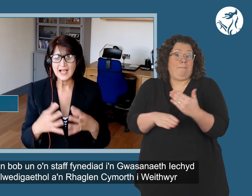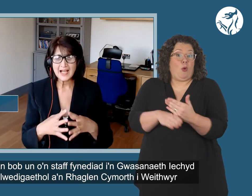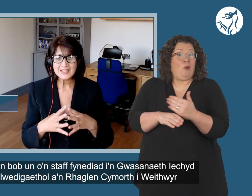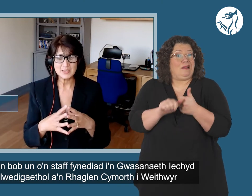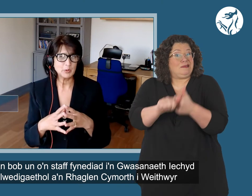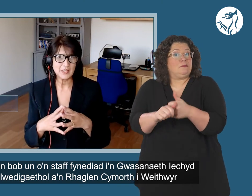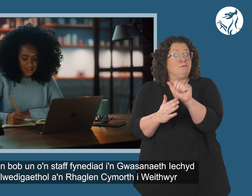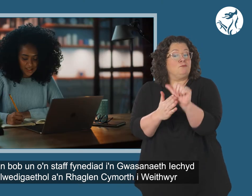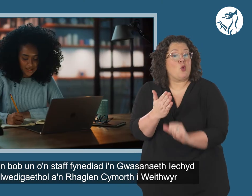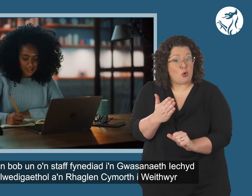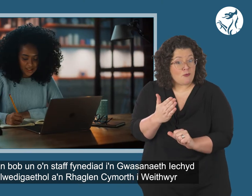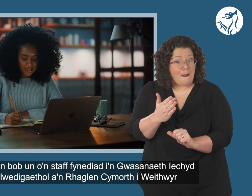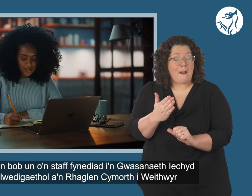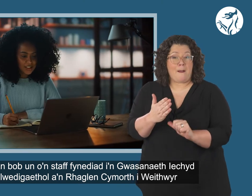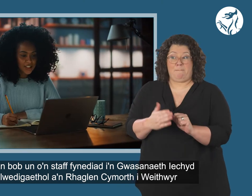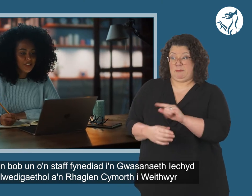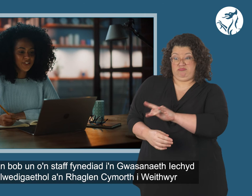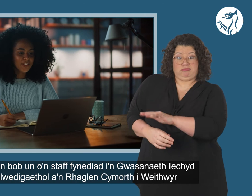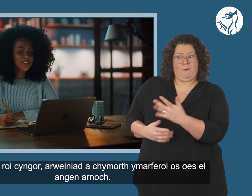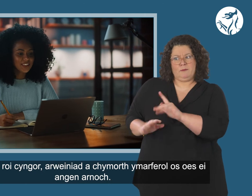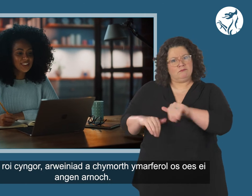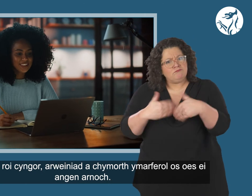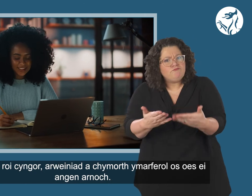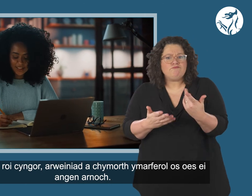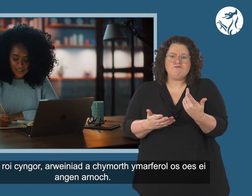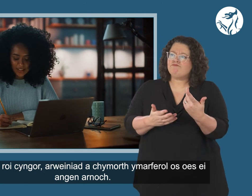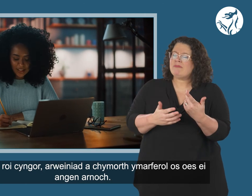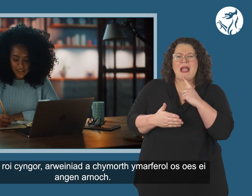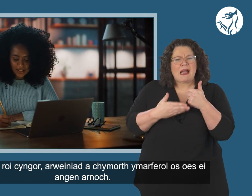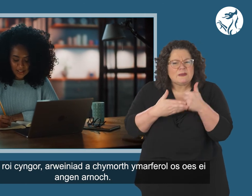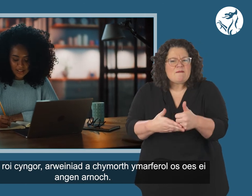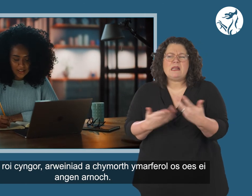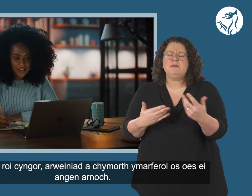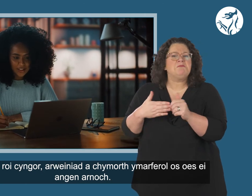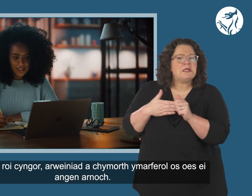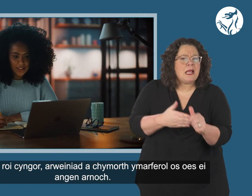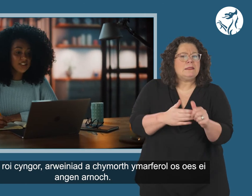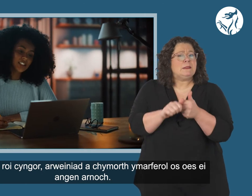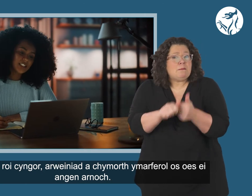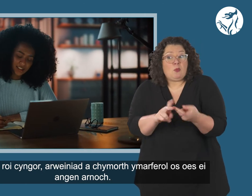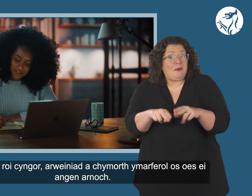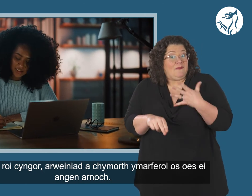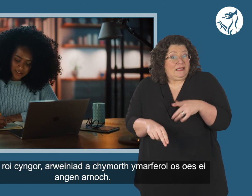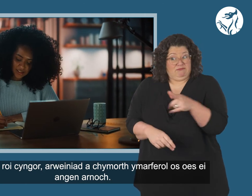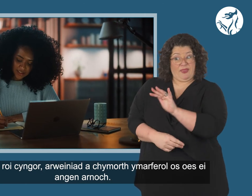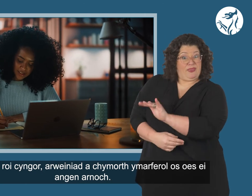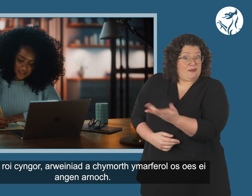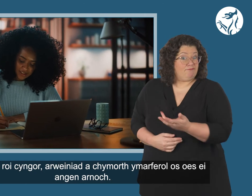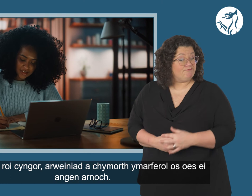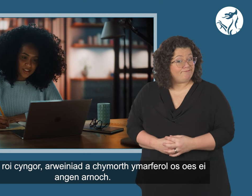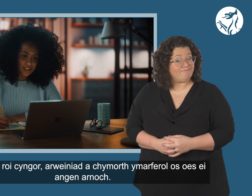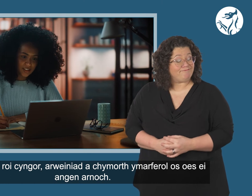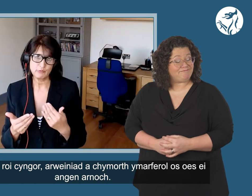and Employee Assistance Program, who are there to provide practical advice, guidance and